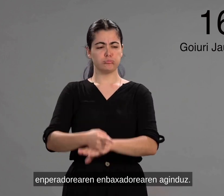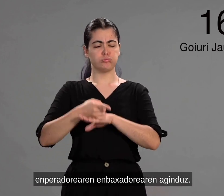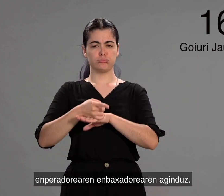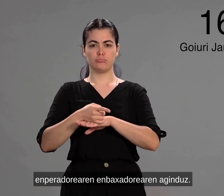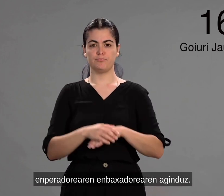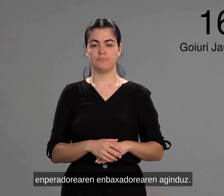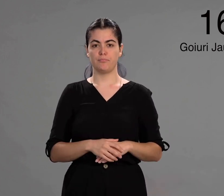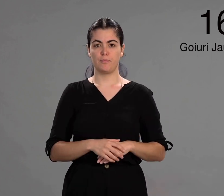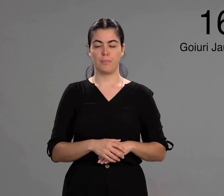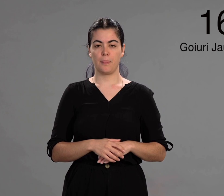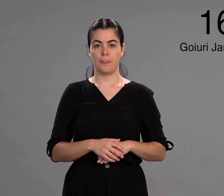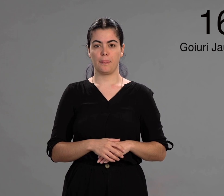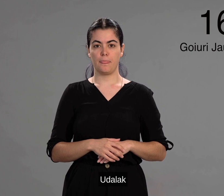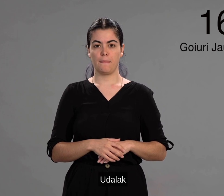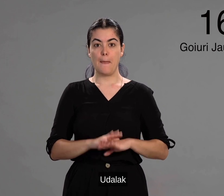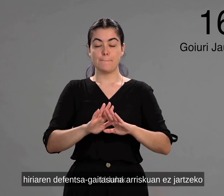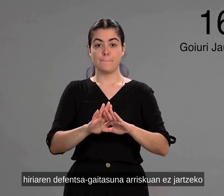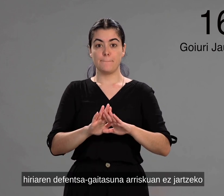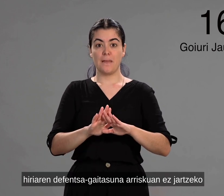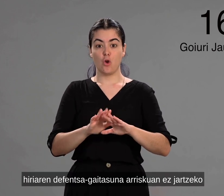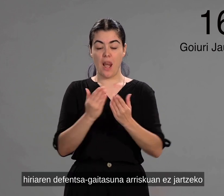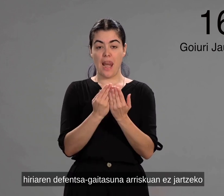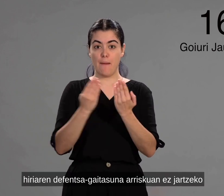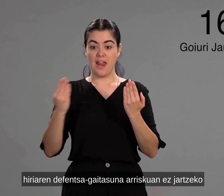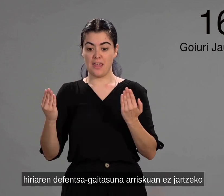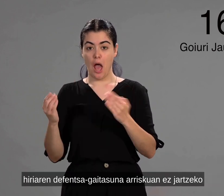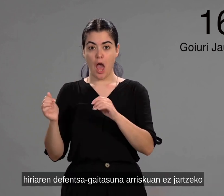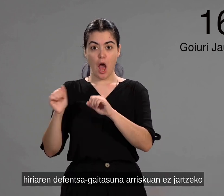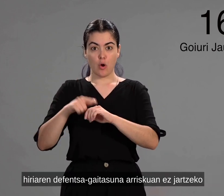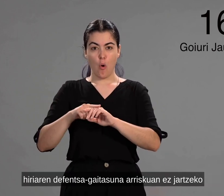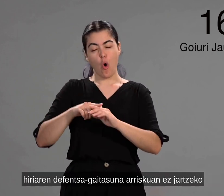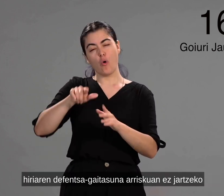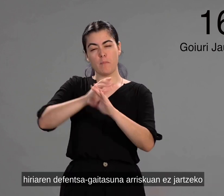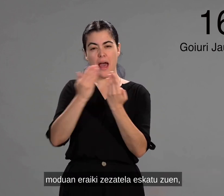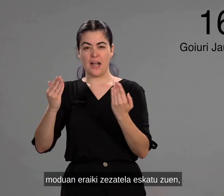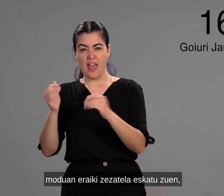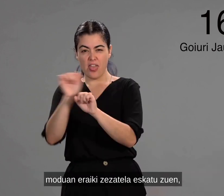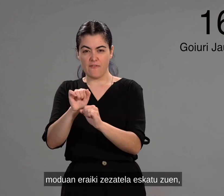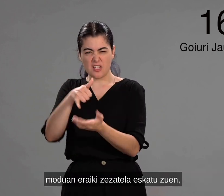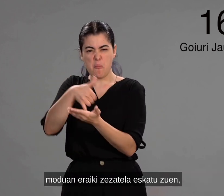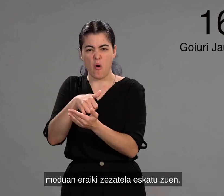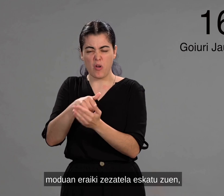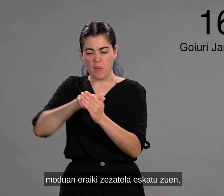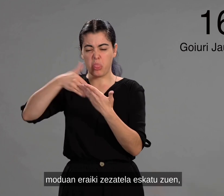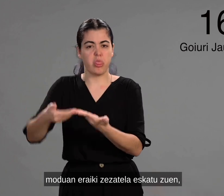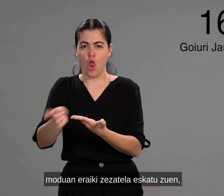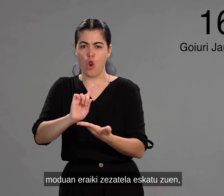aginduz. Udalak hiriaren defentsa gaitasuna harrizkoan ez jartzeko moduan eraikiz ezatela eskatu zuen,